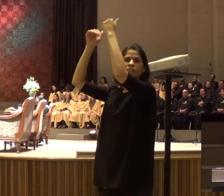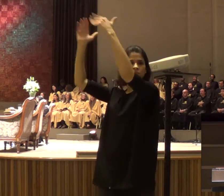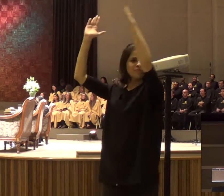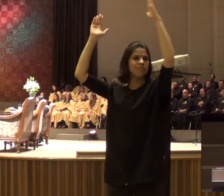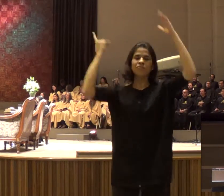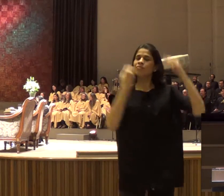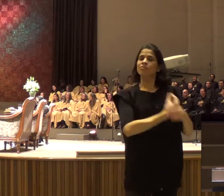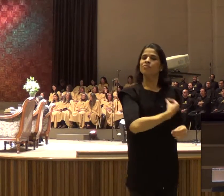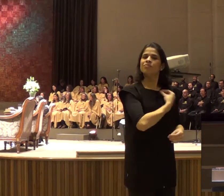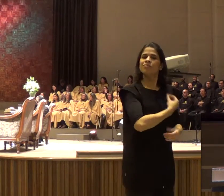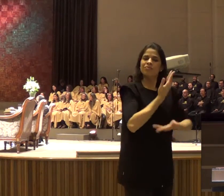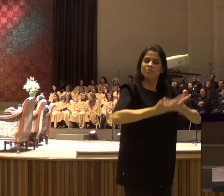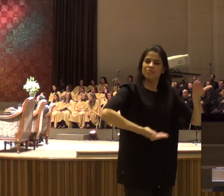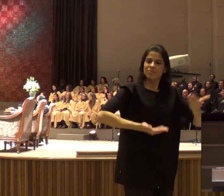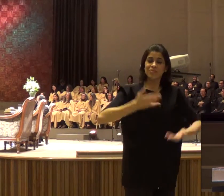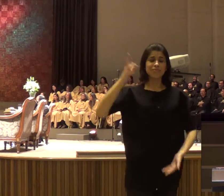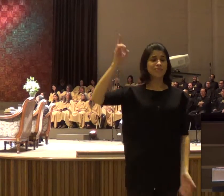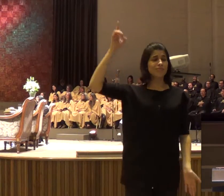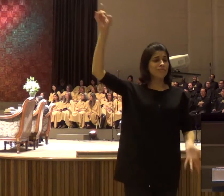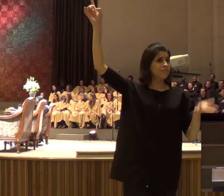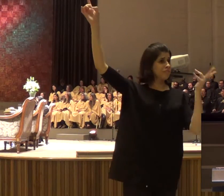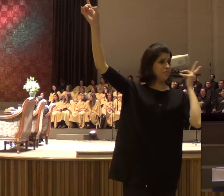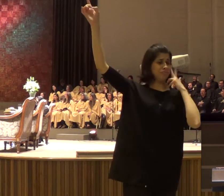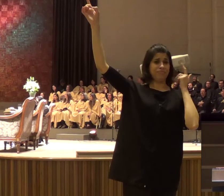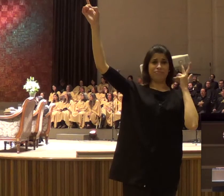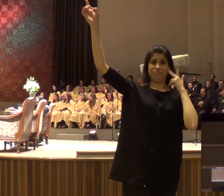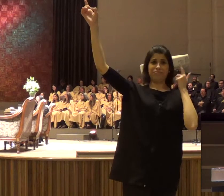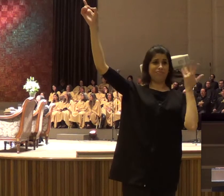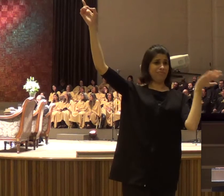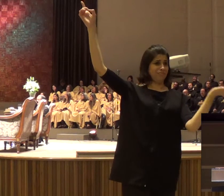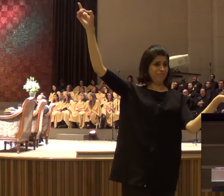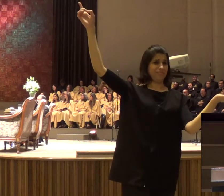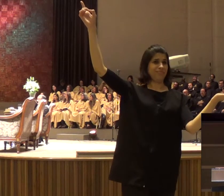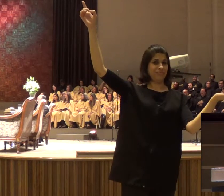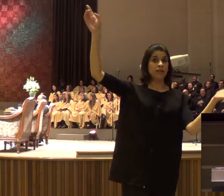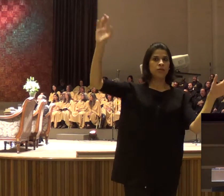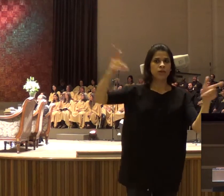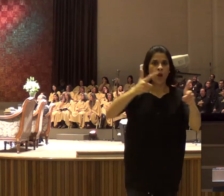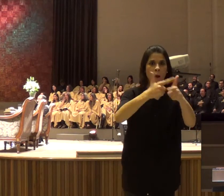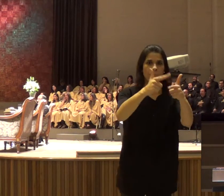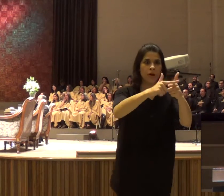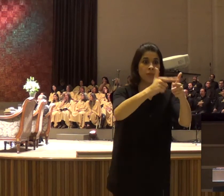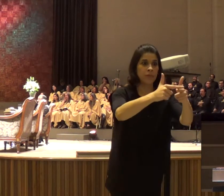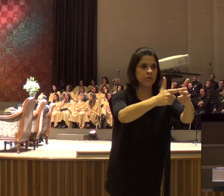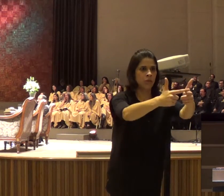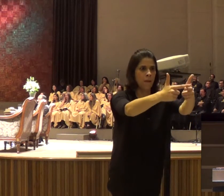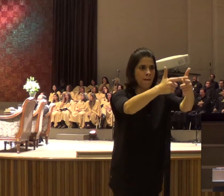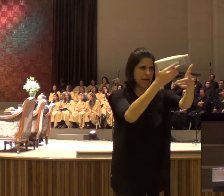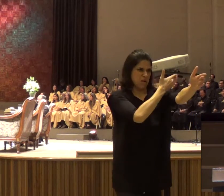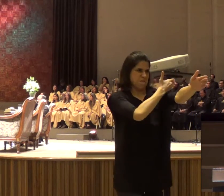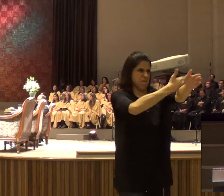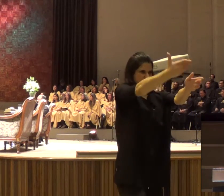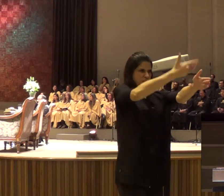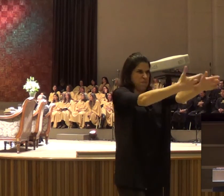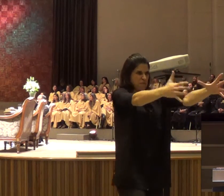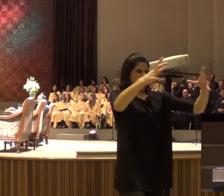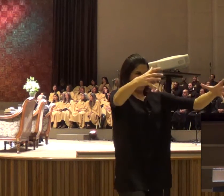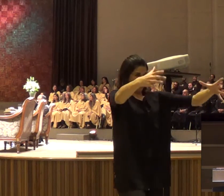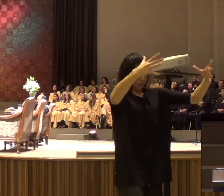e a gente pode levantar, às vezes os problemas, estão diante de nós, mas nós, fomos revigorados,